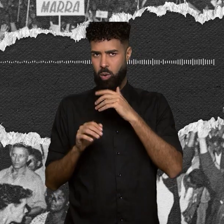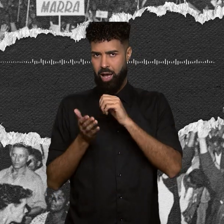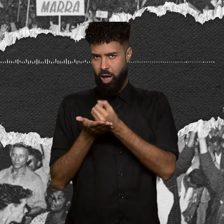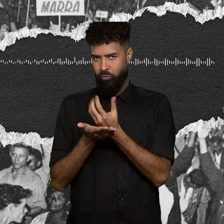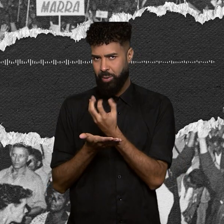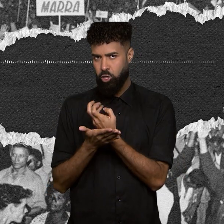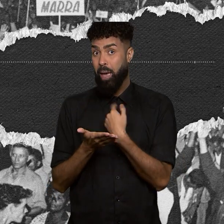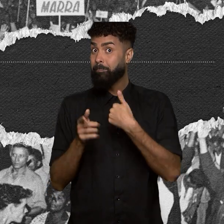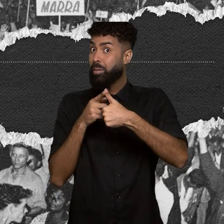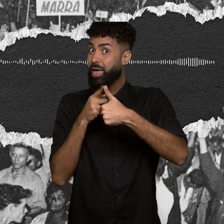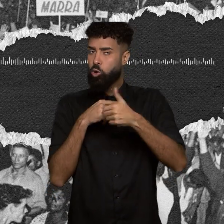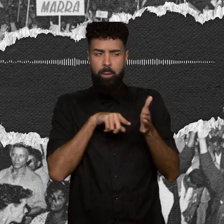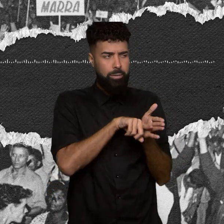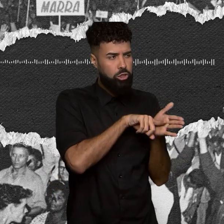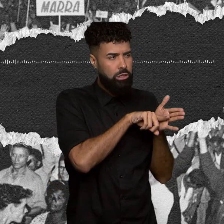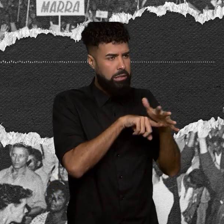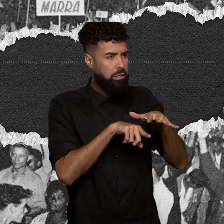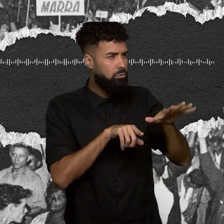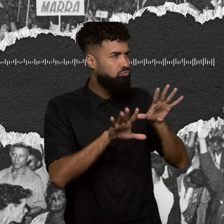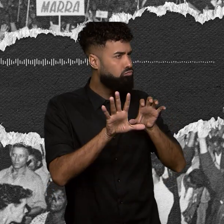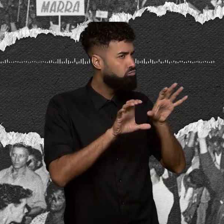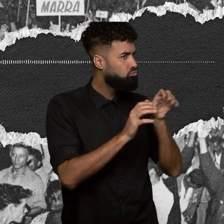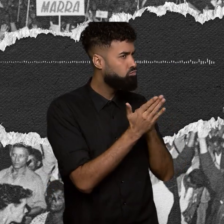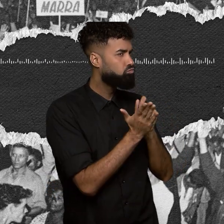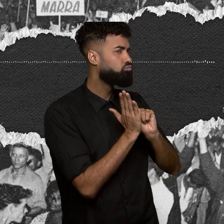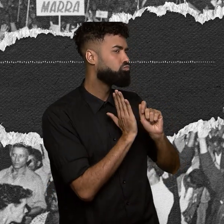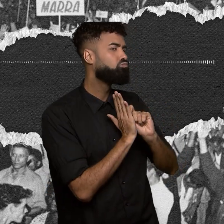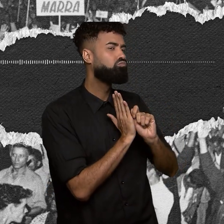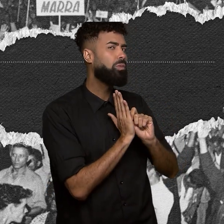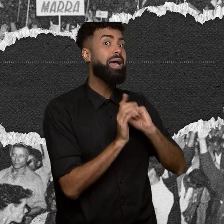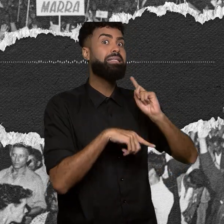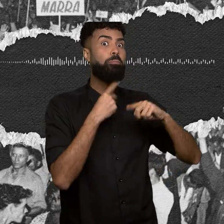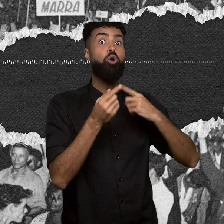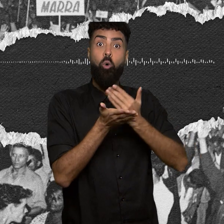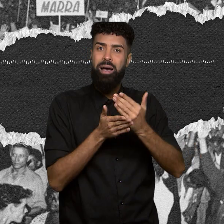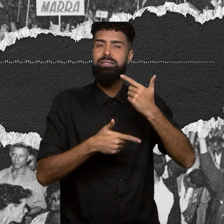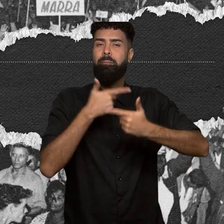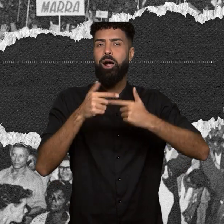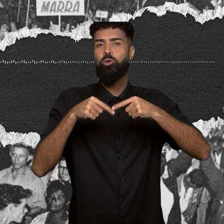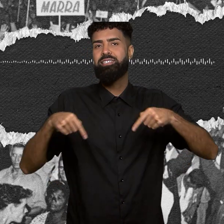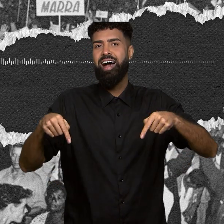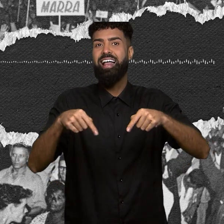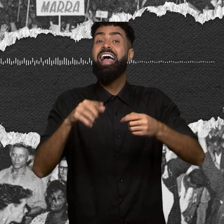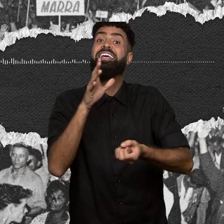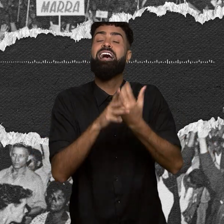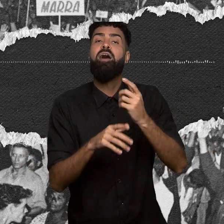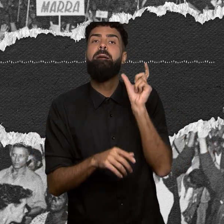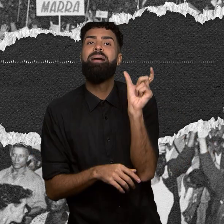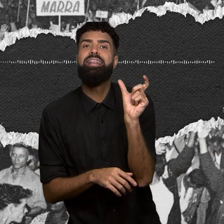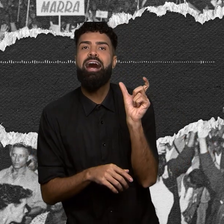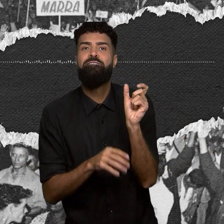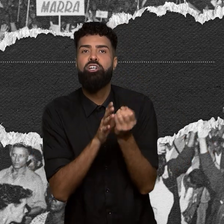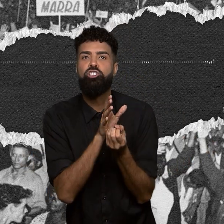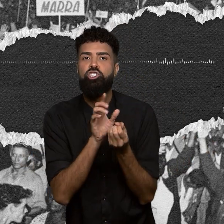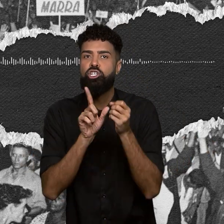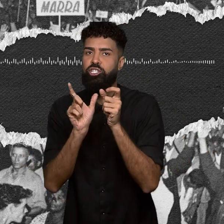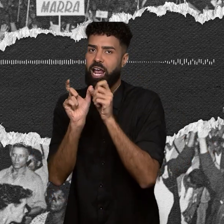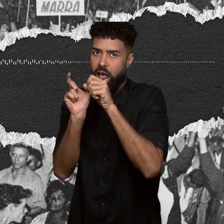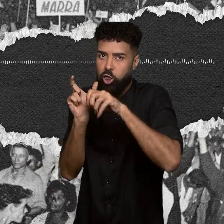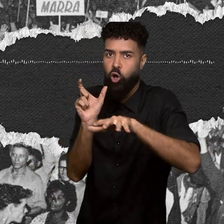dentro de sala de aula. E selecionavam palavras geradoras, um termo comum do dia a dia daquela comunidade que traria